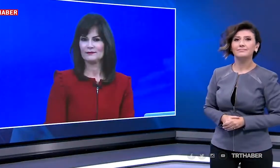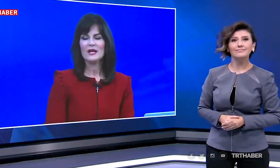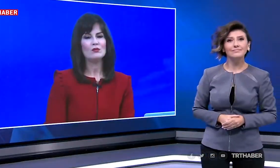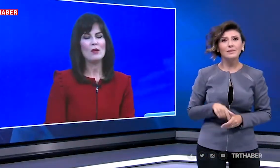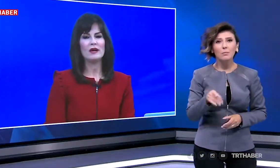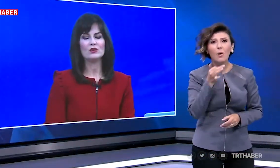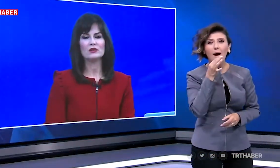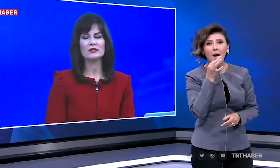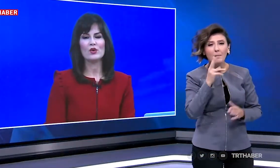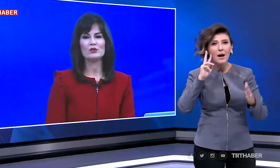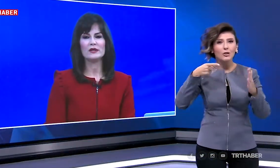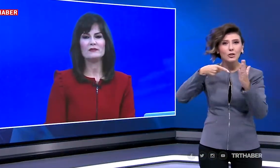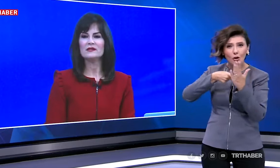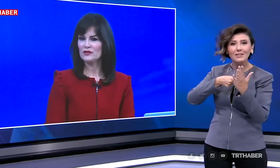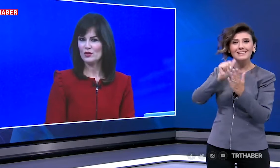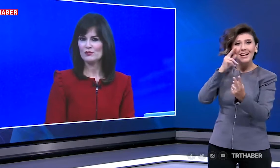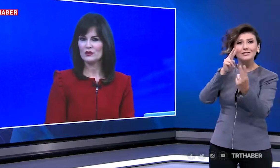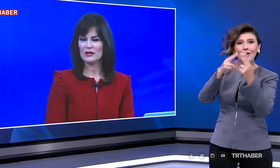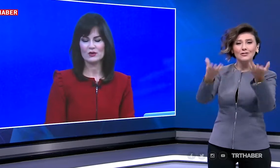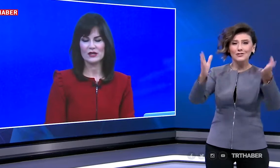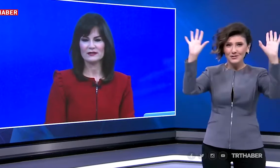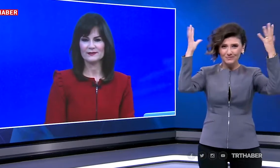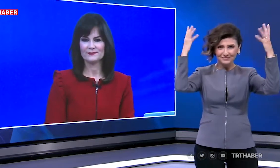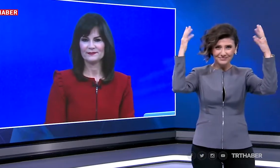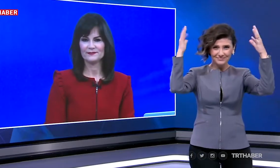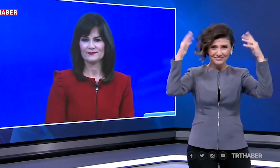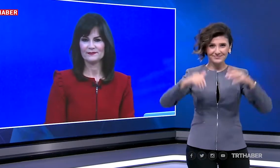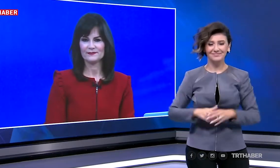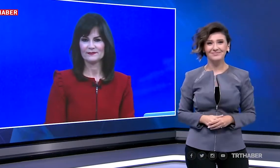Bu haberle noktalanıyor bültenimiz. Yarın görüşmek üzere. Hoşçakalın.